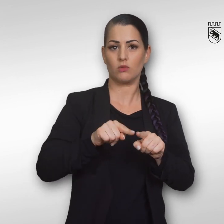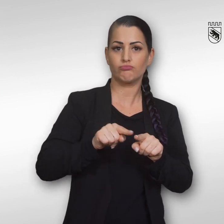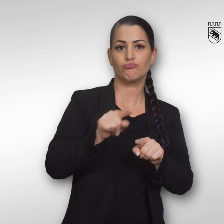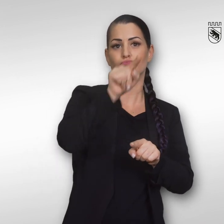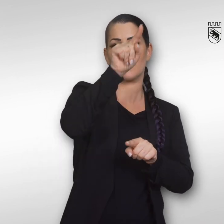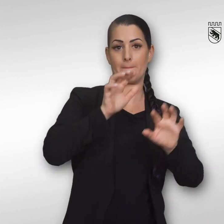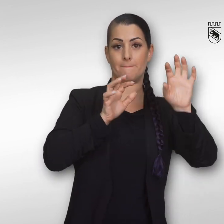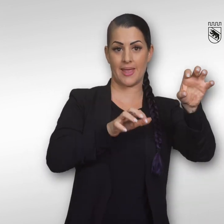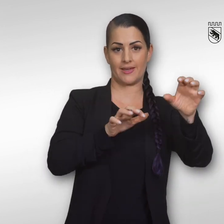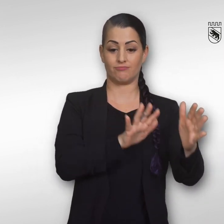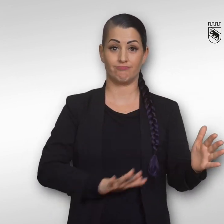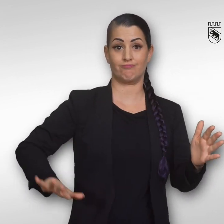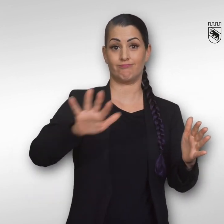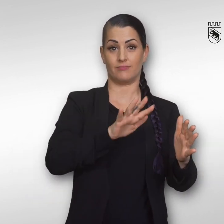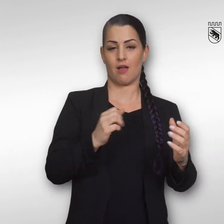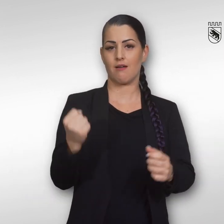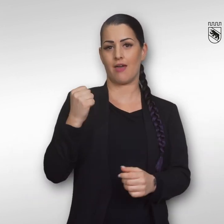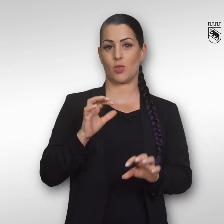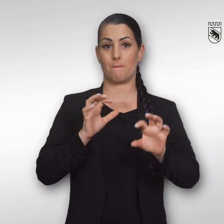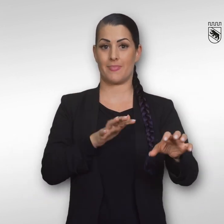den beliebtesten Freizeiterlebnissen im Kanton Bern.